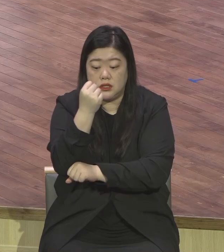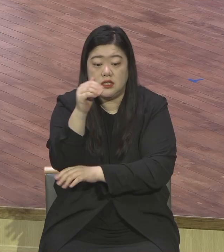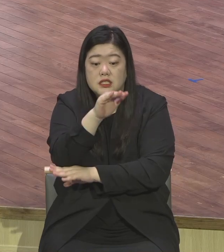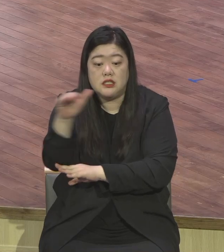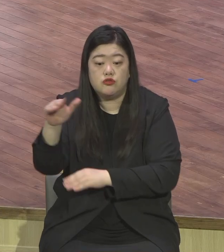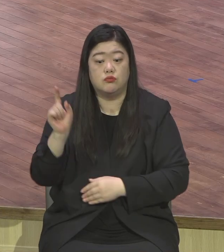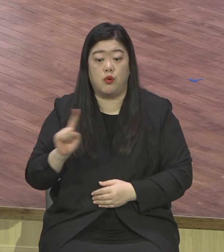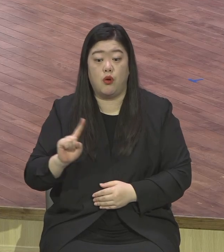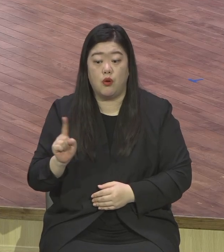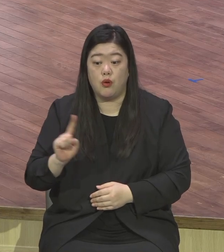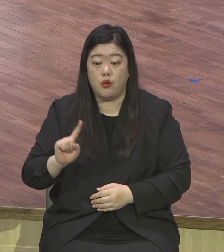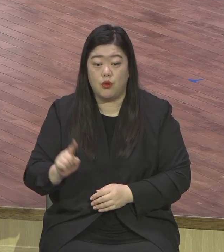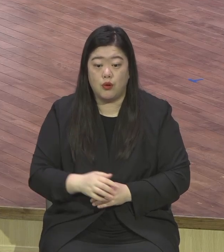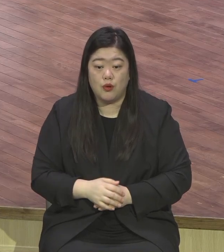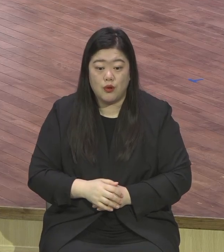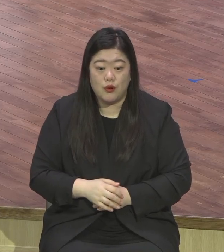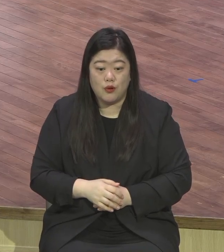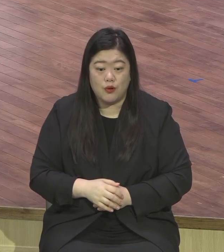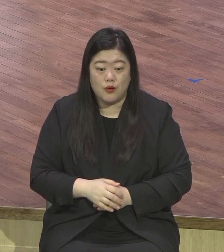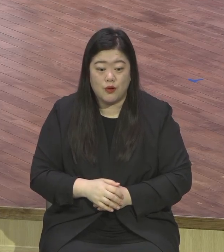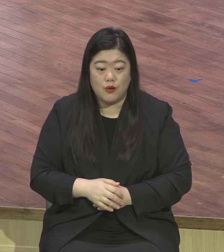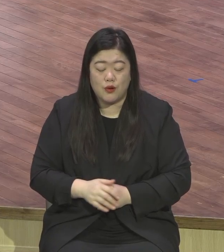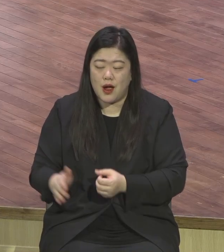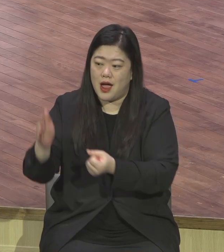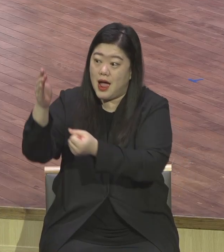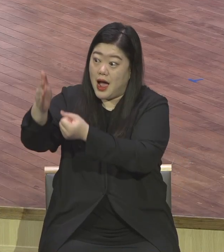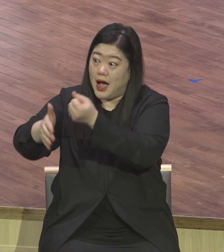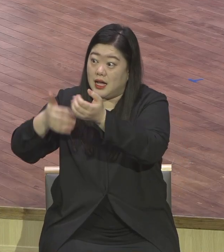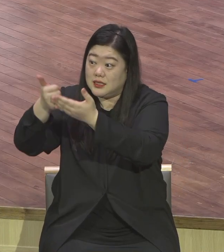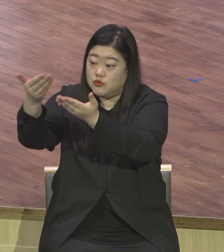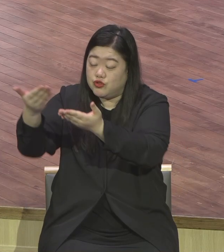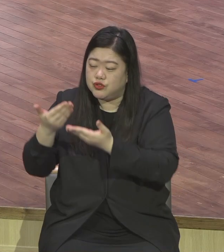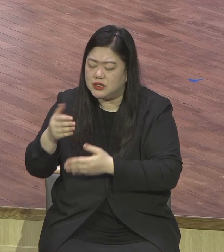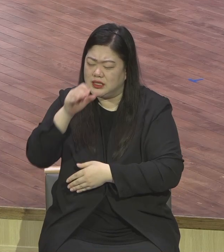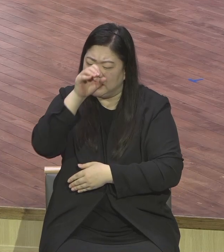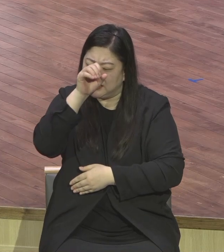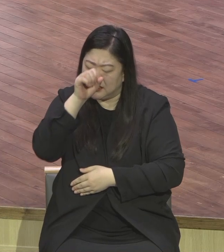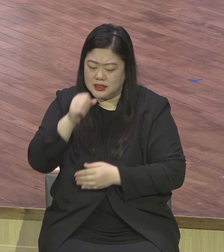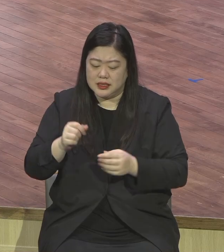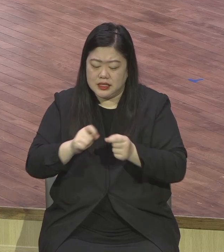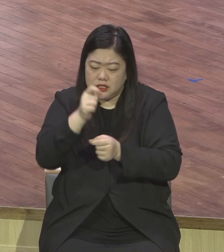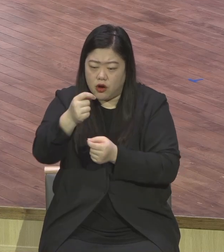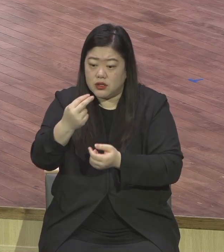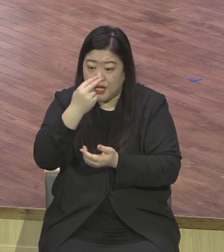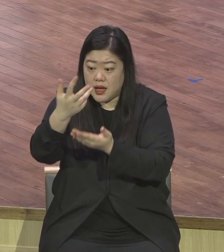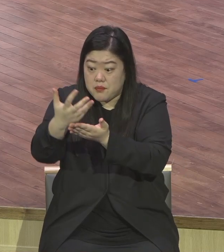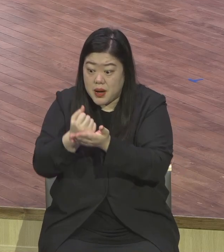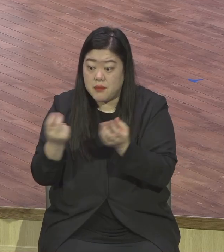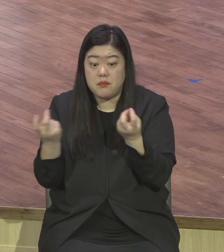주교해서 하나님이 세우신 기준은 선한 행위가 아니고 예수 그리스도예요.